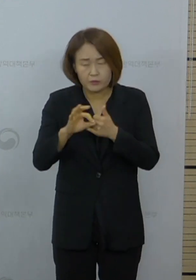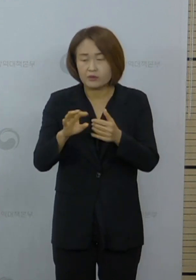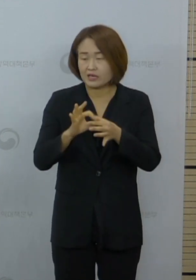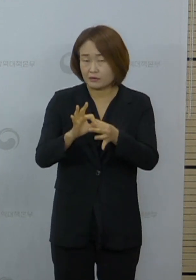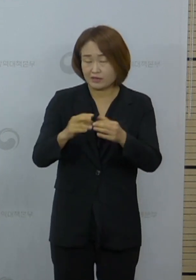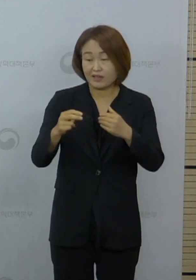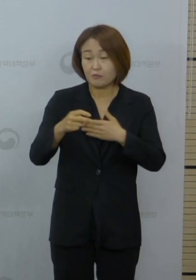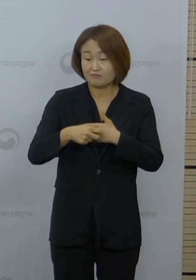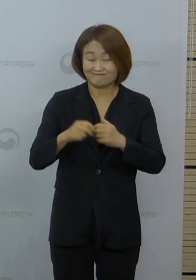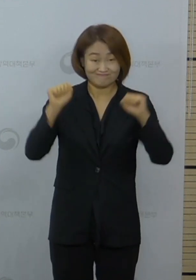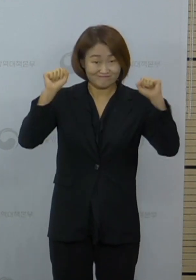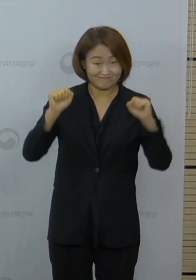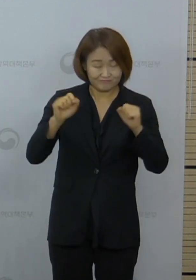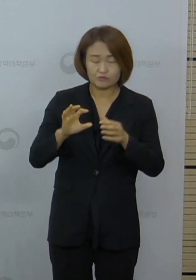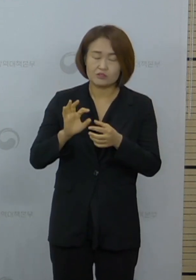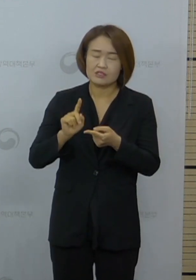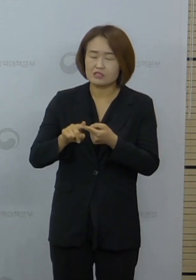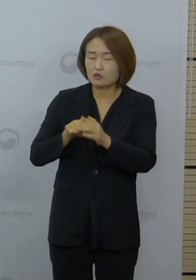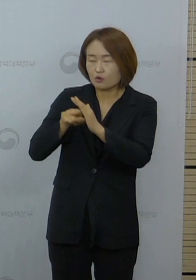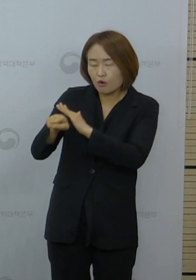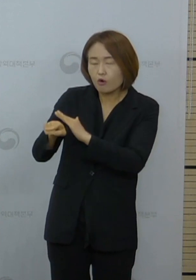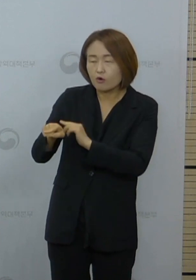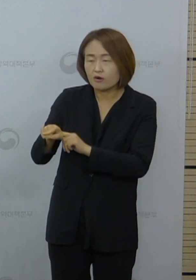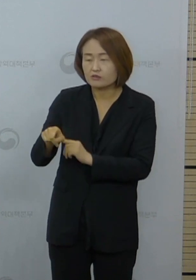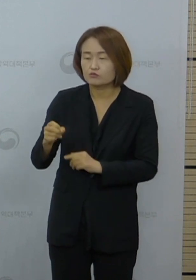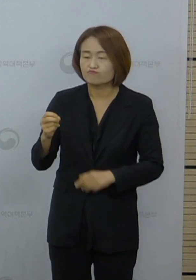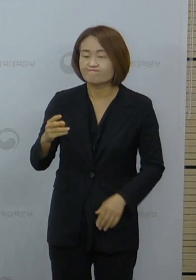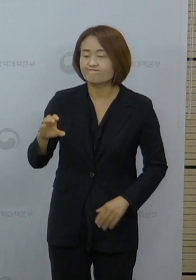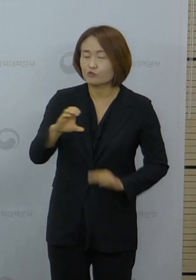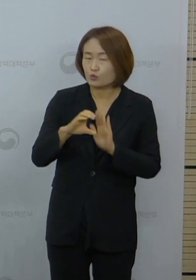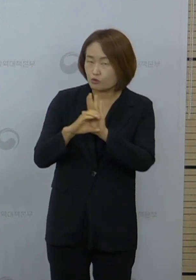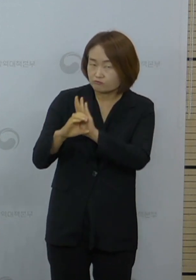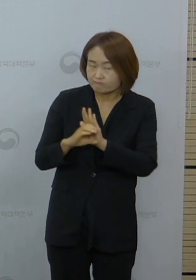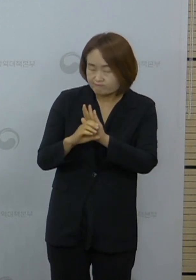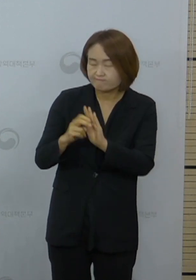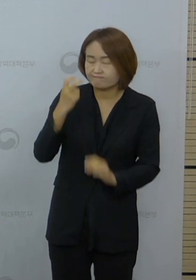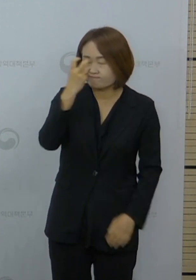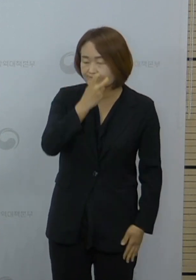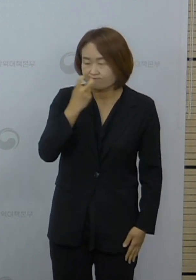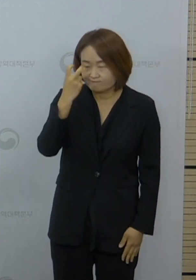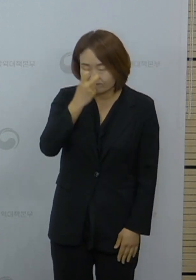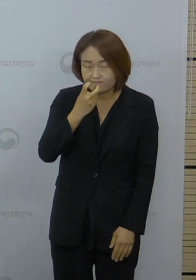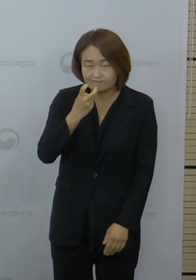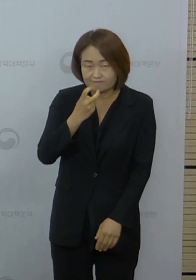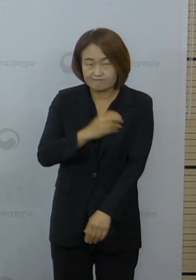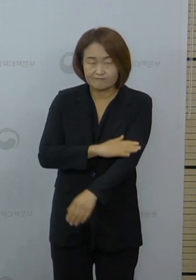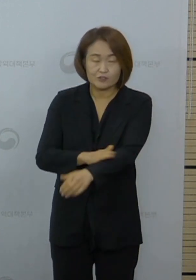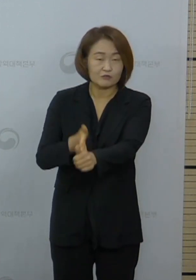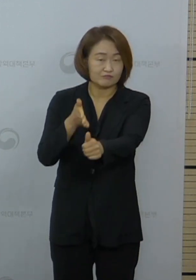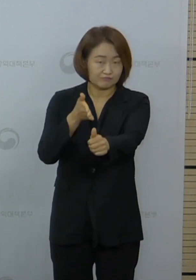및 1339를 통해 선별진료소에서 진단검사를 받으실 것을 공고드립니다.